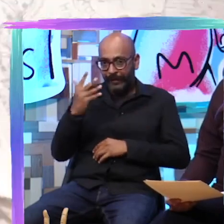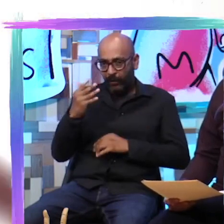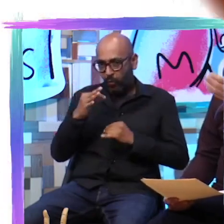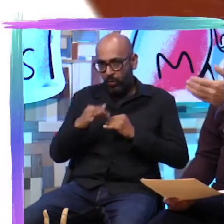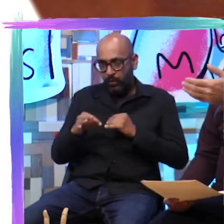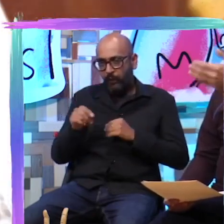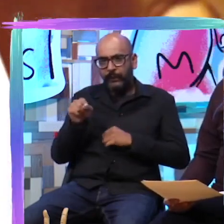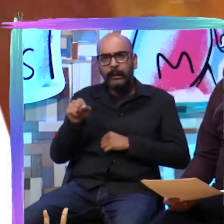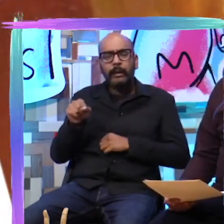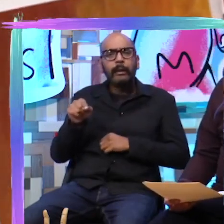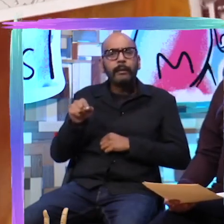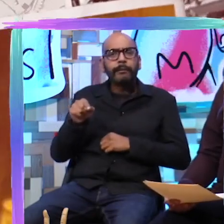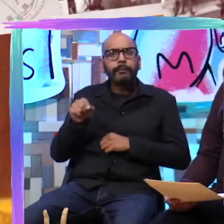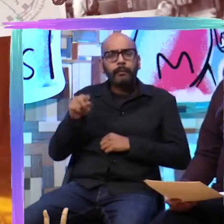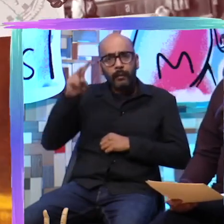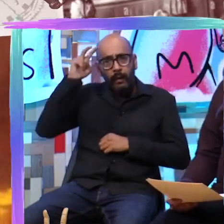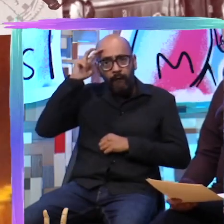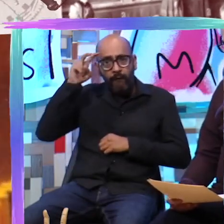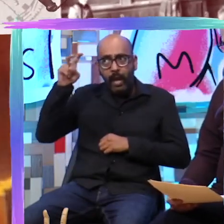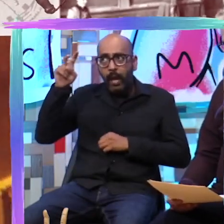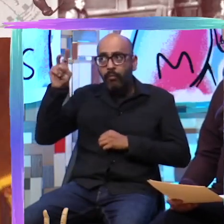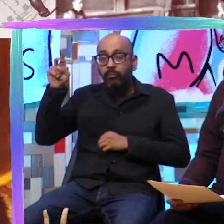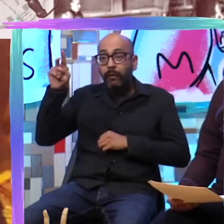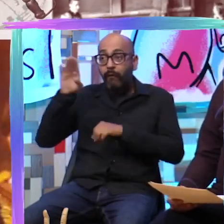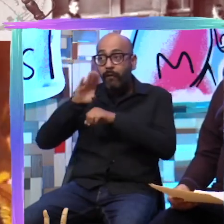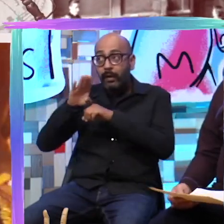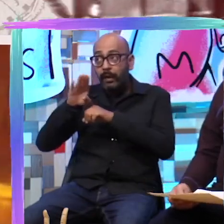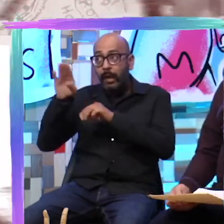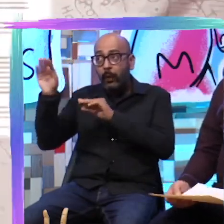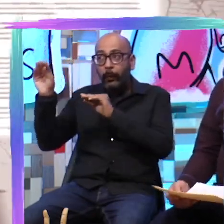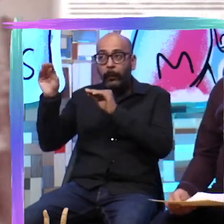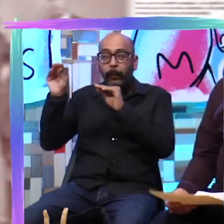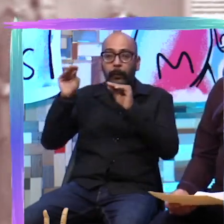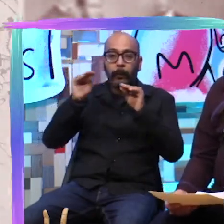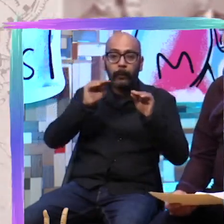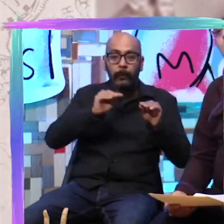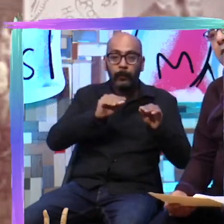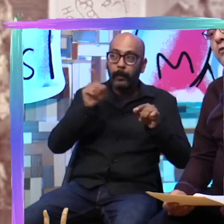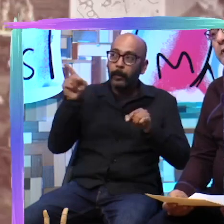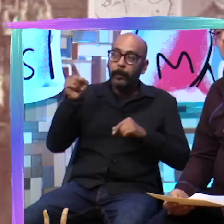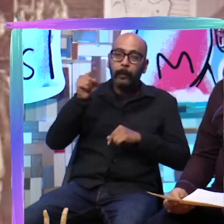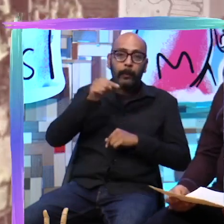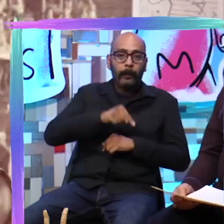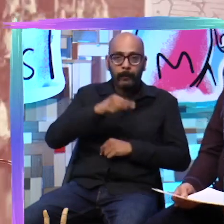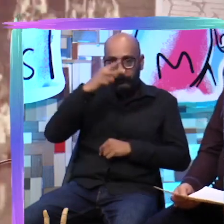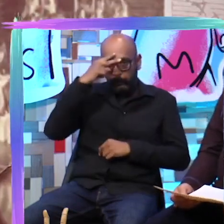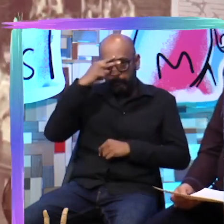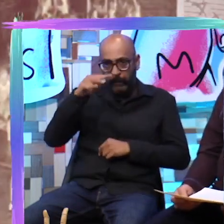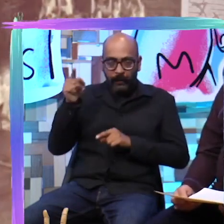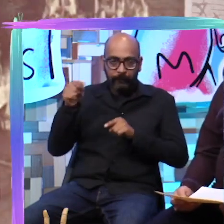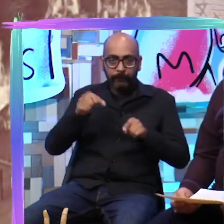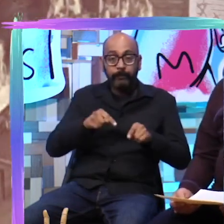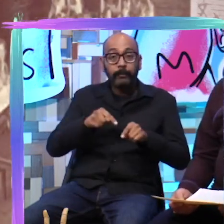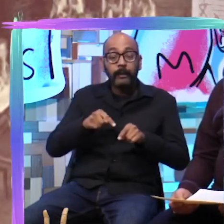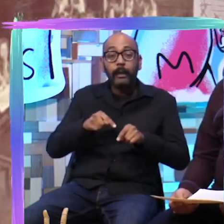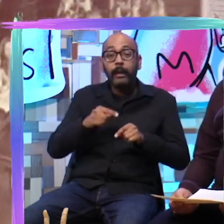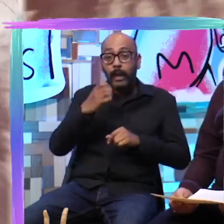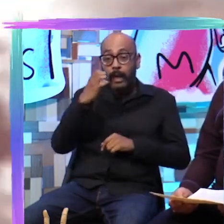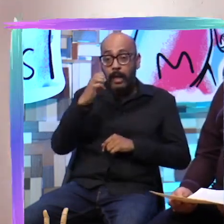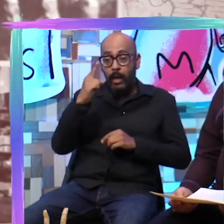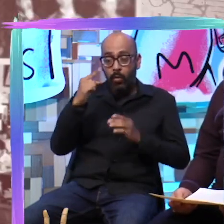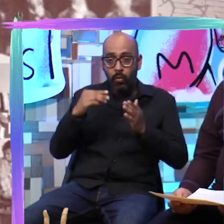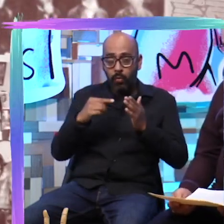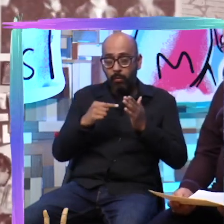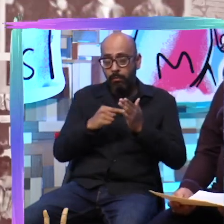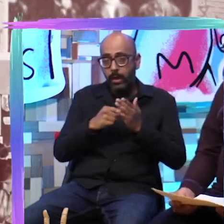viaje para venir desde Brasil hasta México. Cuando Eduardo Huet llegó a México en enero de 1866,